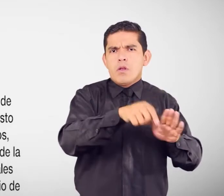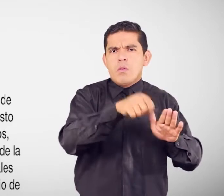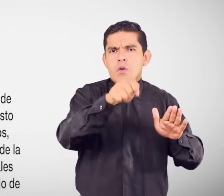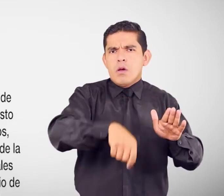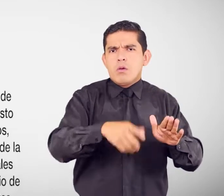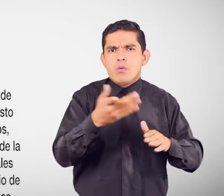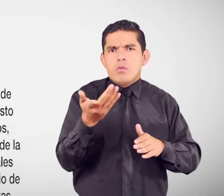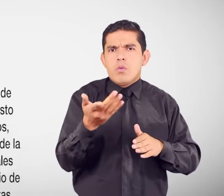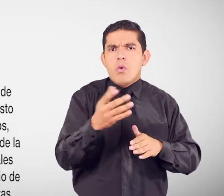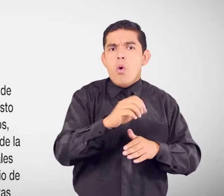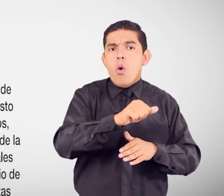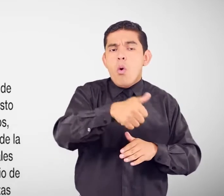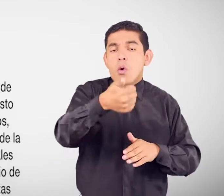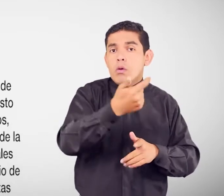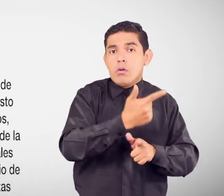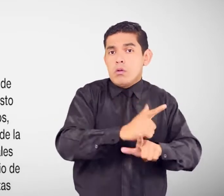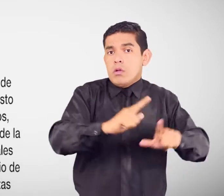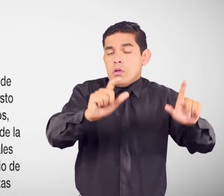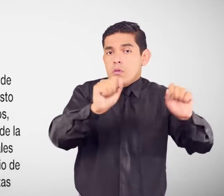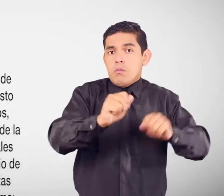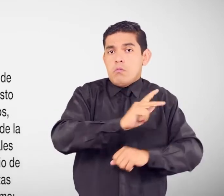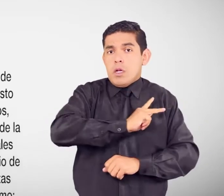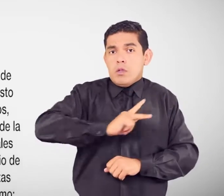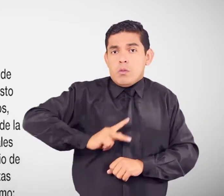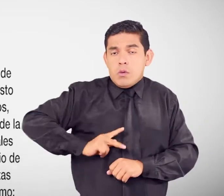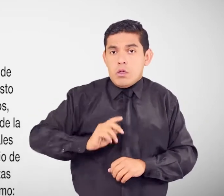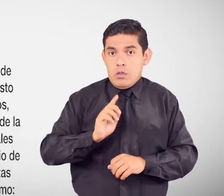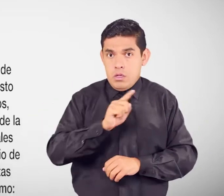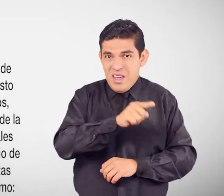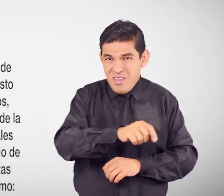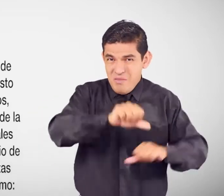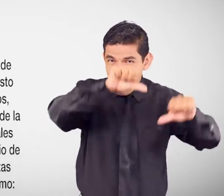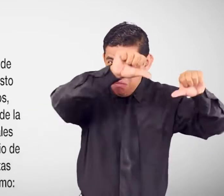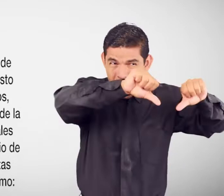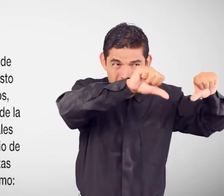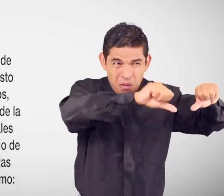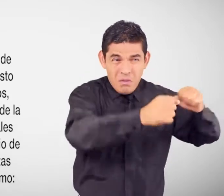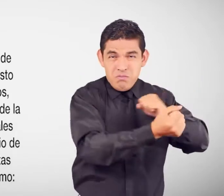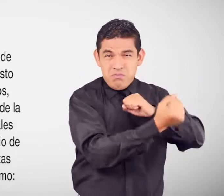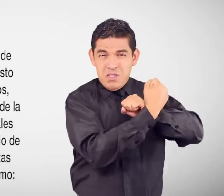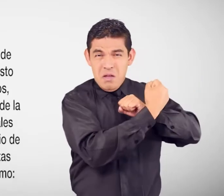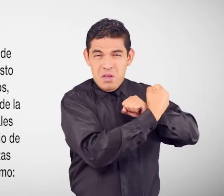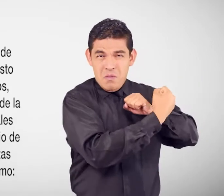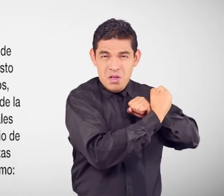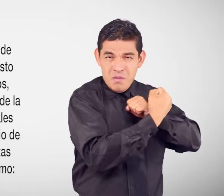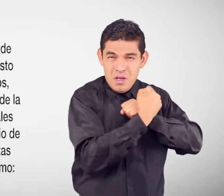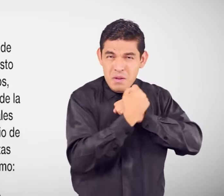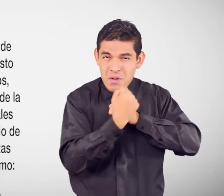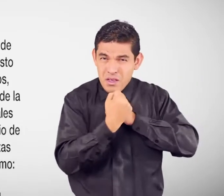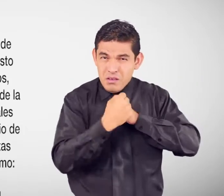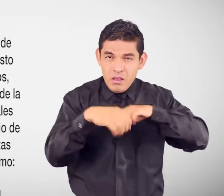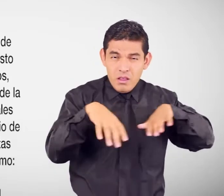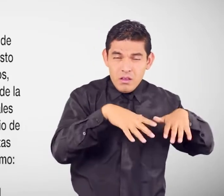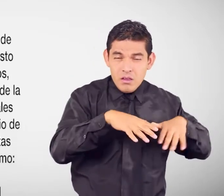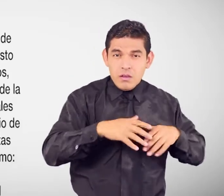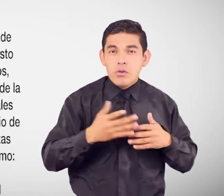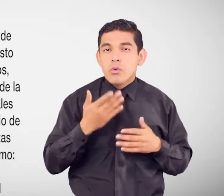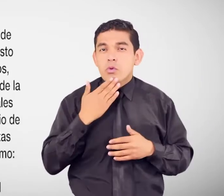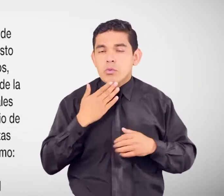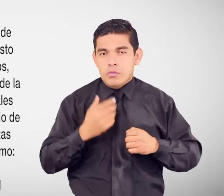Abogados en libre ejercicio de su profesión Que hayan cometido faltas en el desempeño de sus funciones como